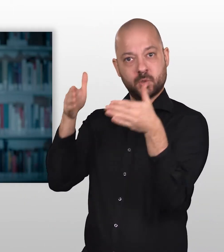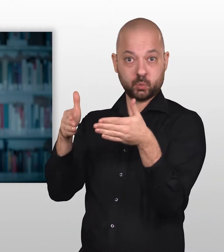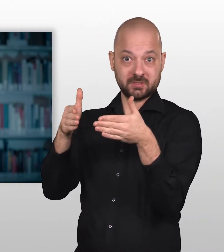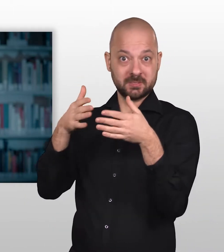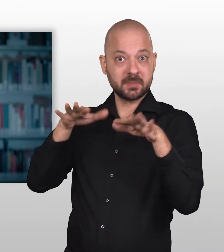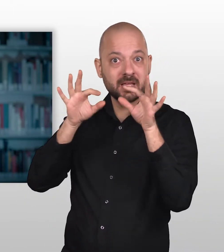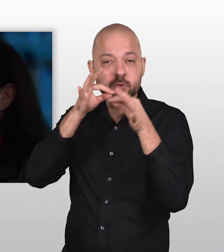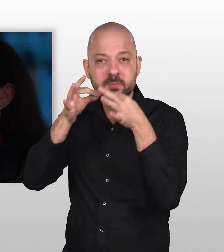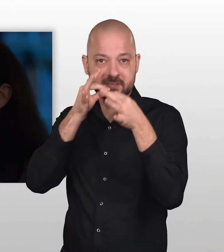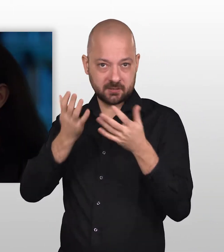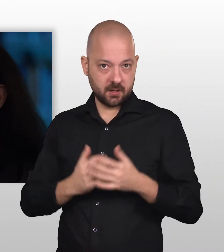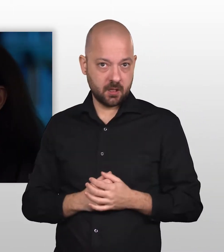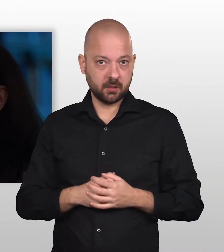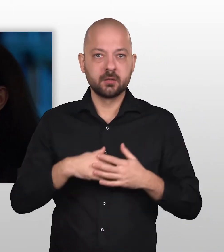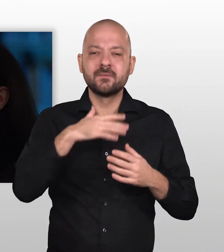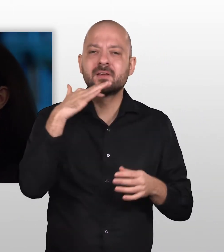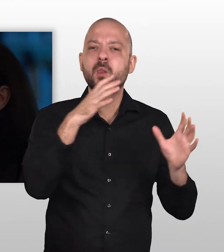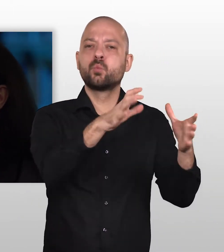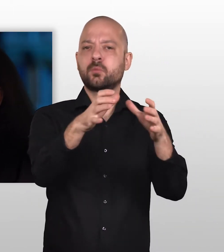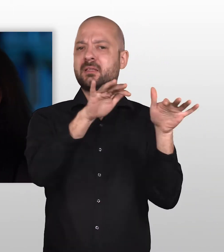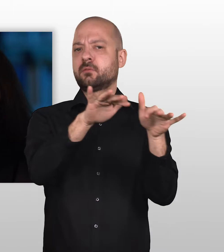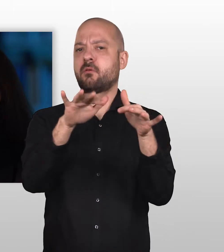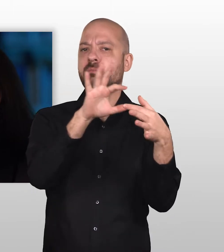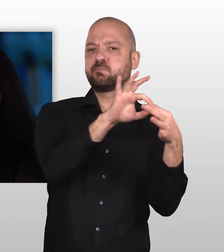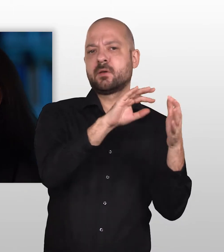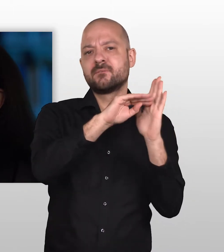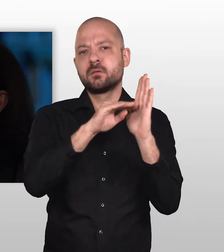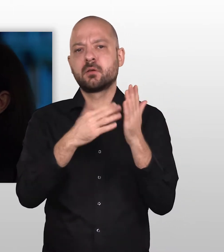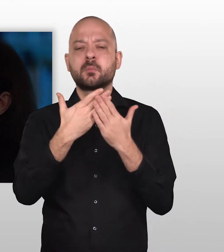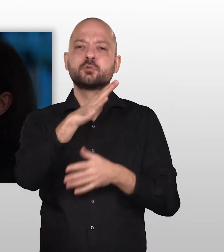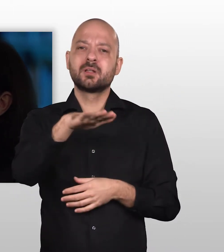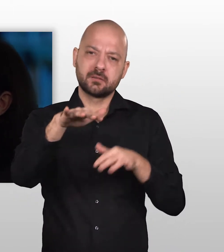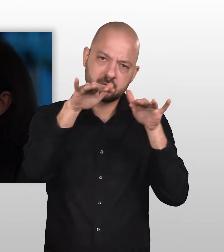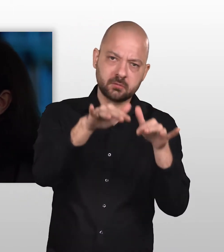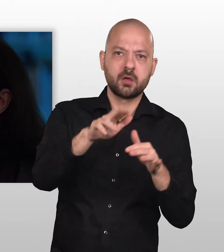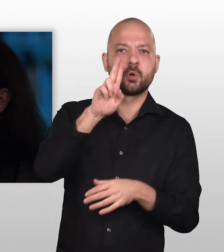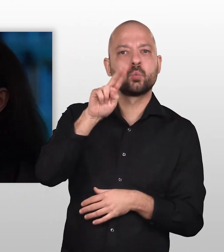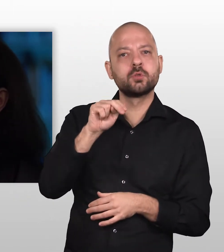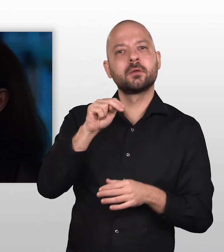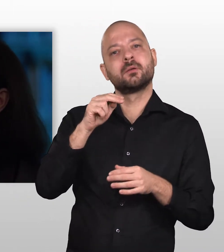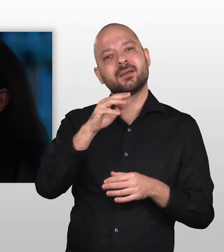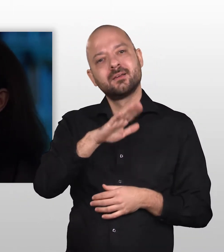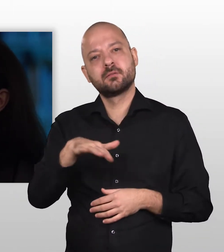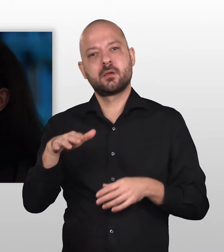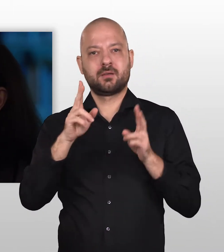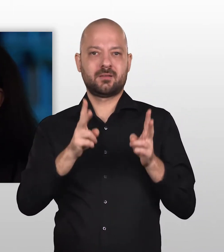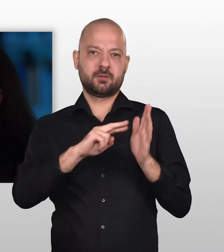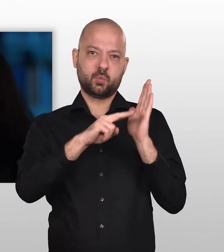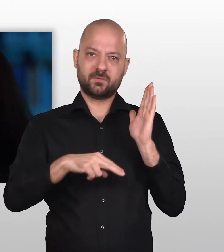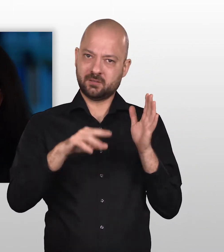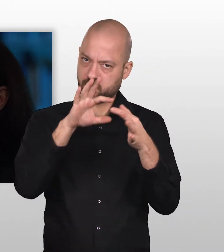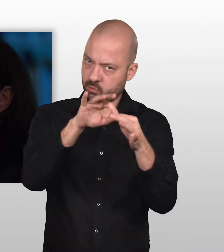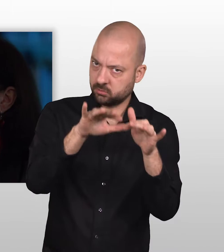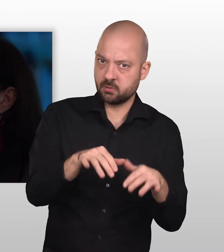und in den Fokus rückt. Für viele Gruppen gibt es bereits solche Verträge. Für die Belange von Kindern gibt es beispielsweise die UN